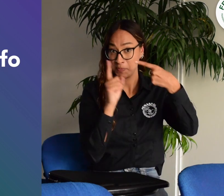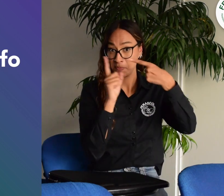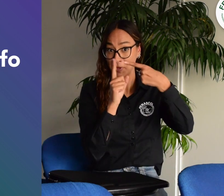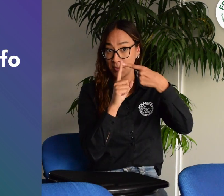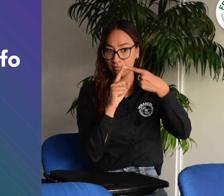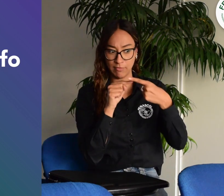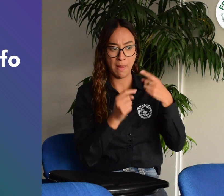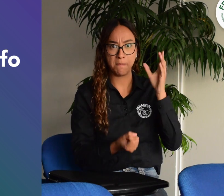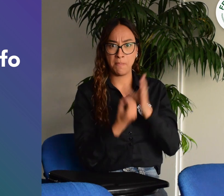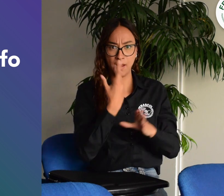Parágrafo primero.